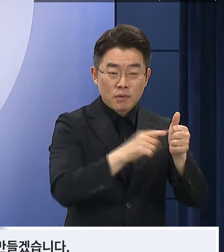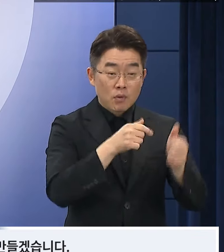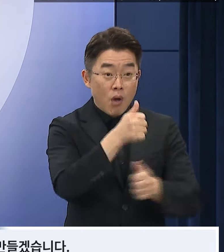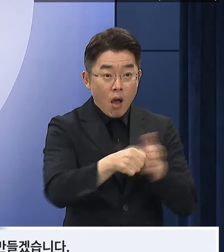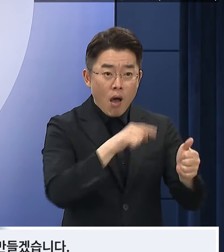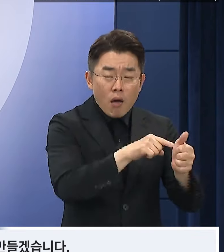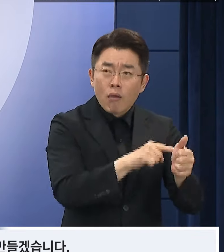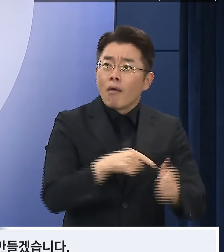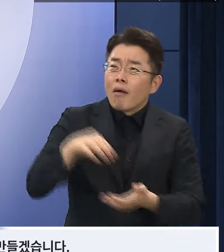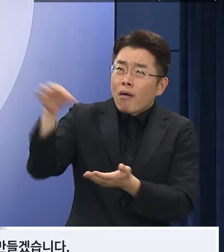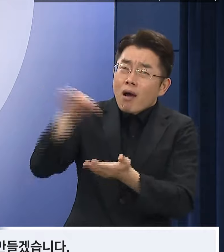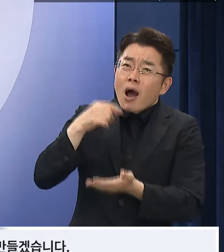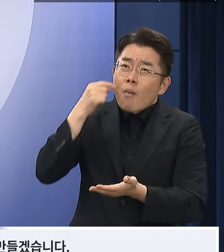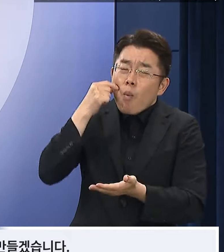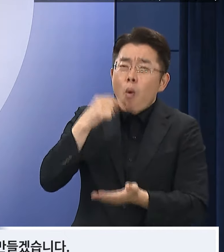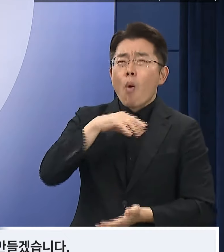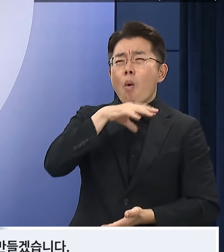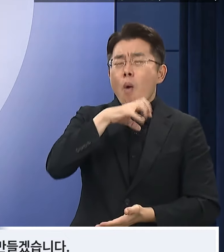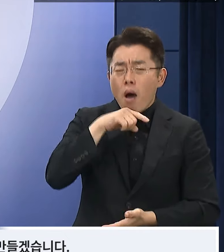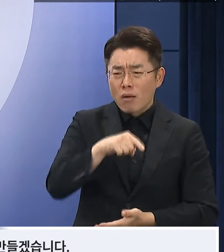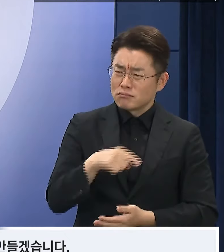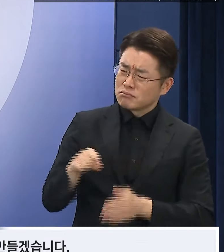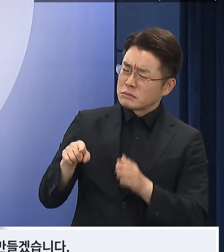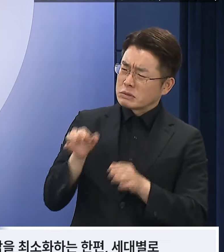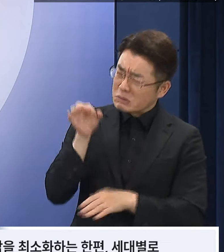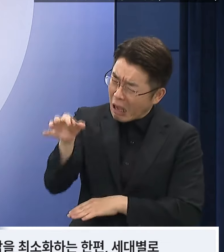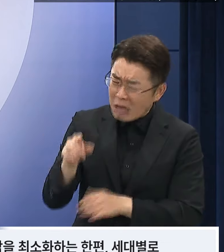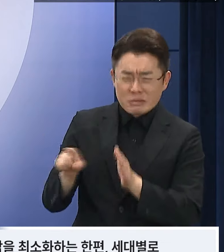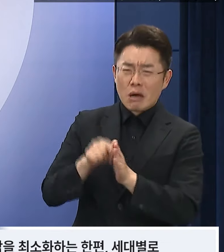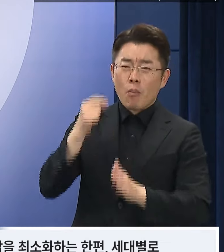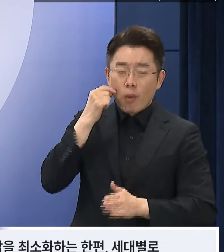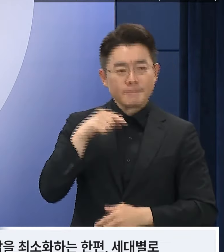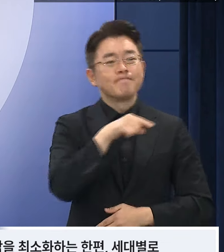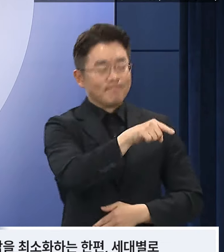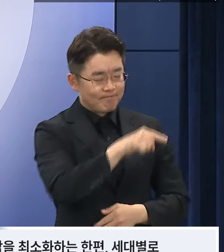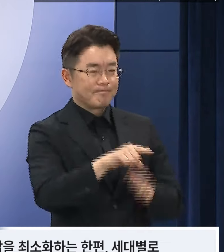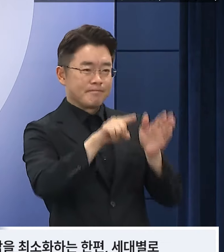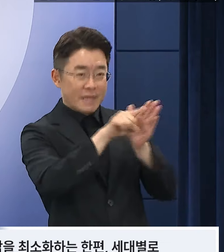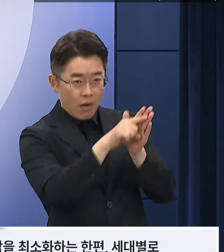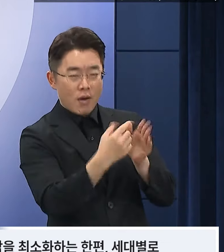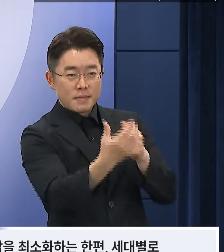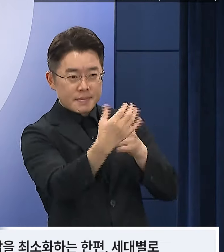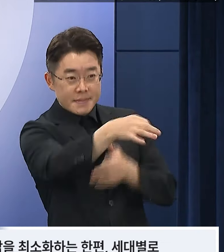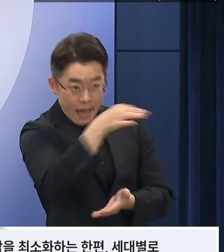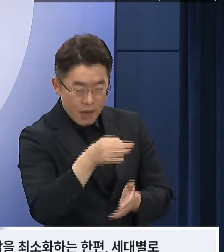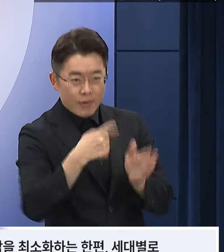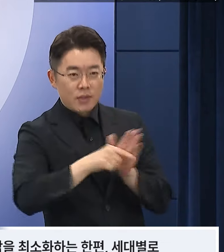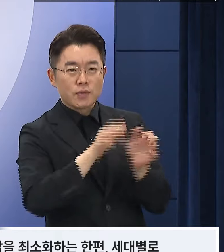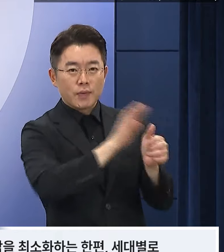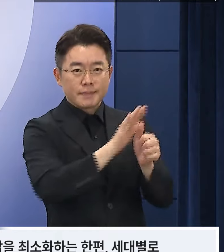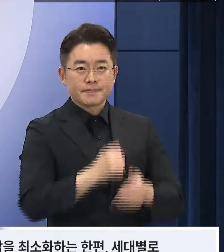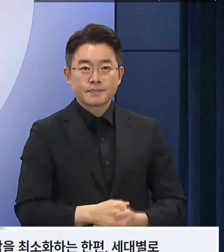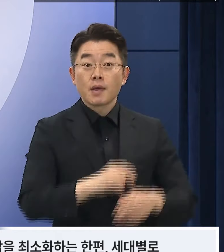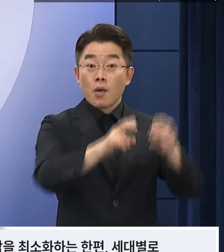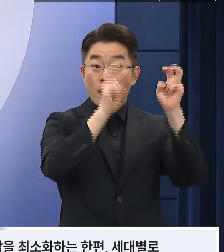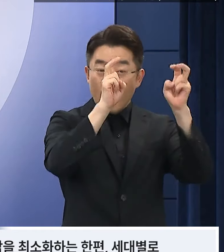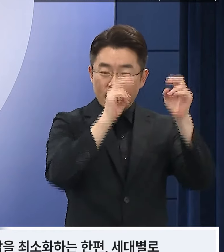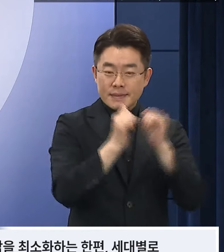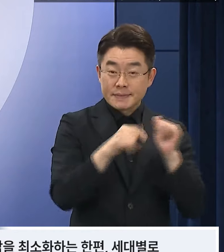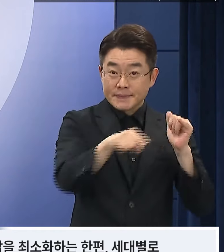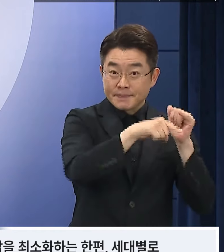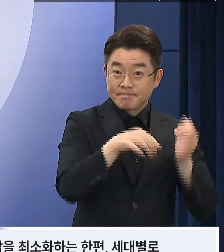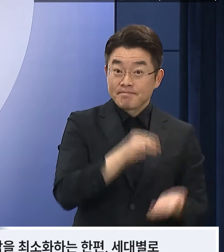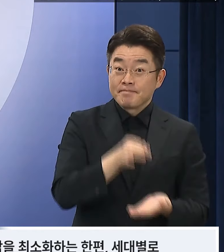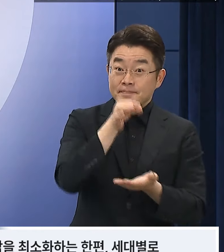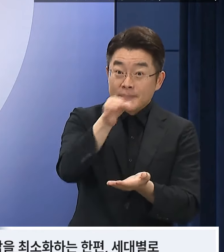신뢰받는 연금제도를 만들겠습니다. 보험료율은 단계적으로 인상하여 기업과 국민